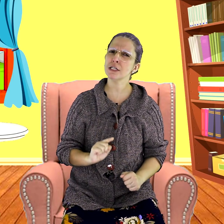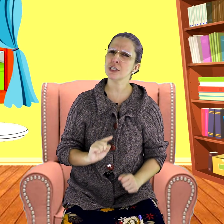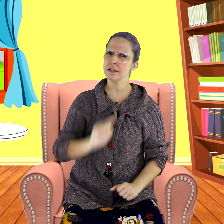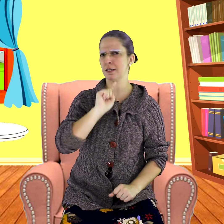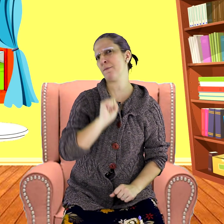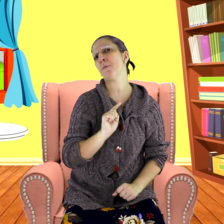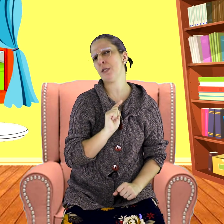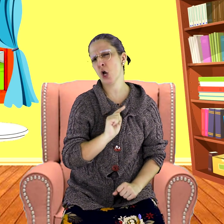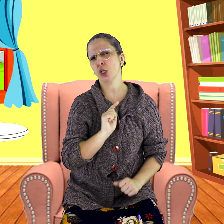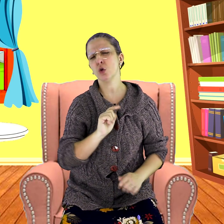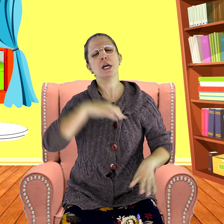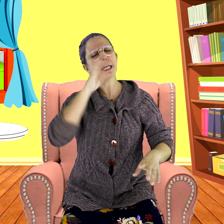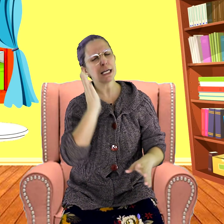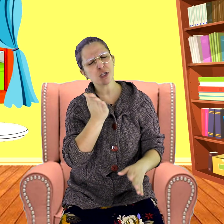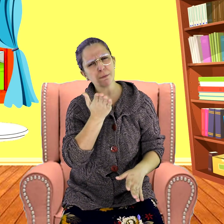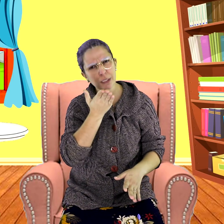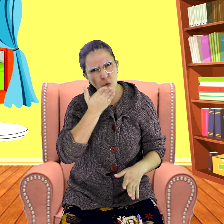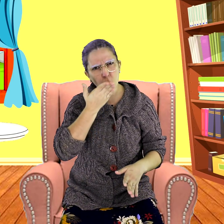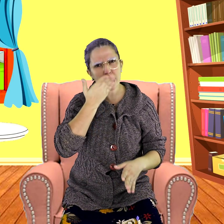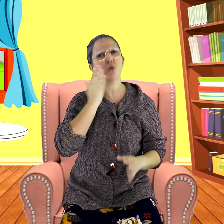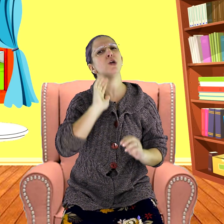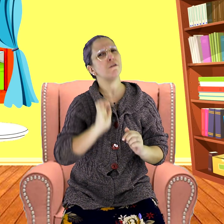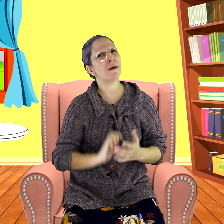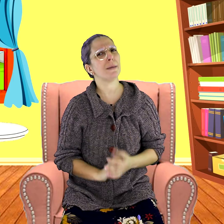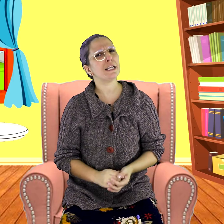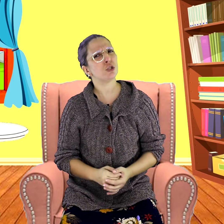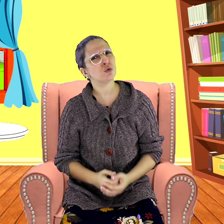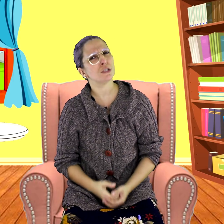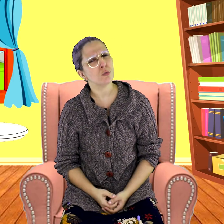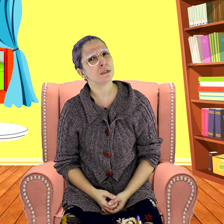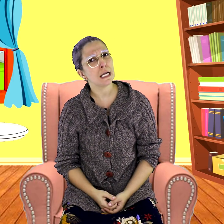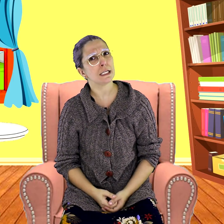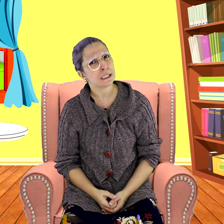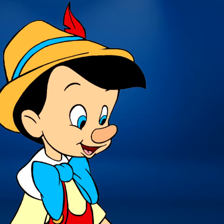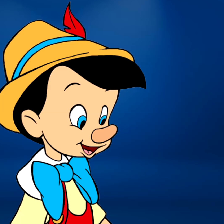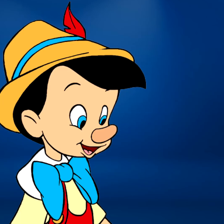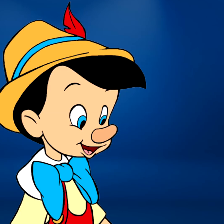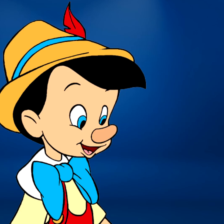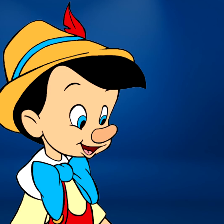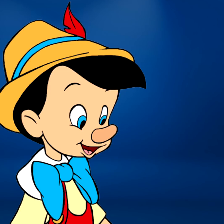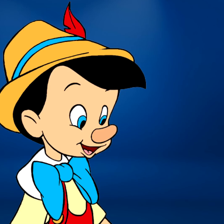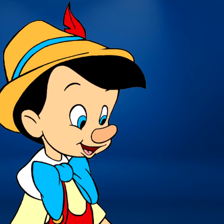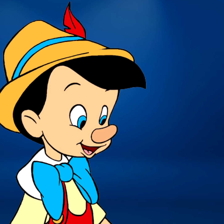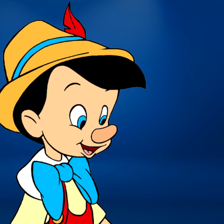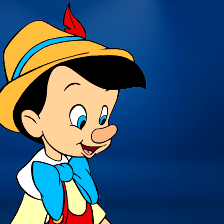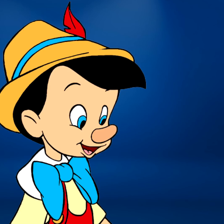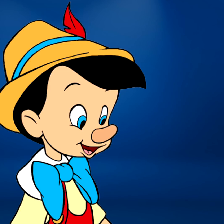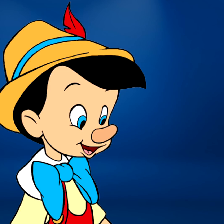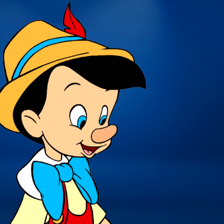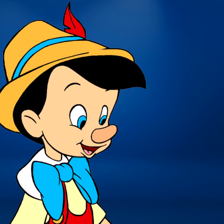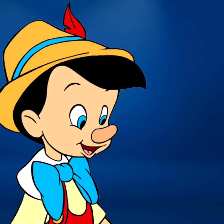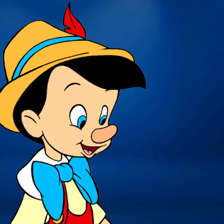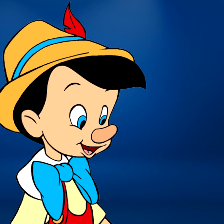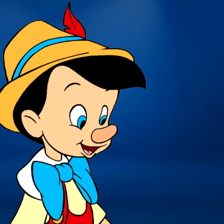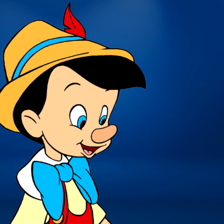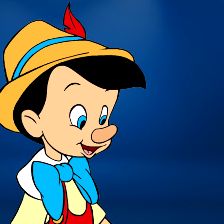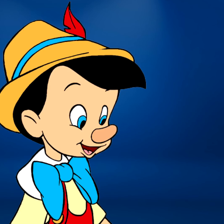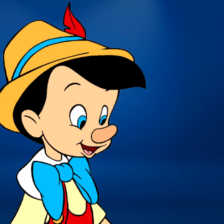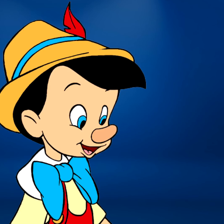chance para o Pinóquio e diminuiu novamente o seu nariz. Mas ela disse que deixaria com ele a